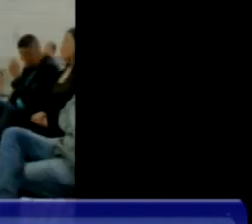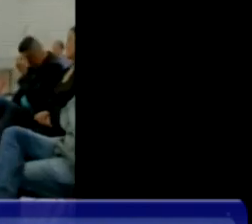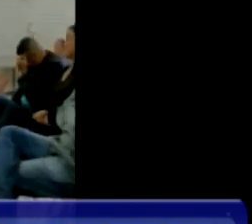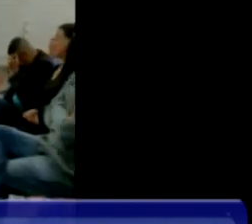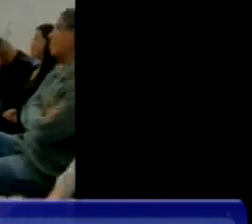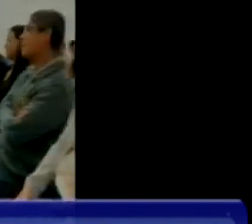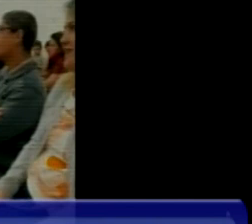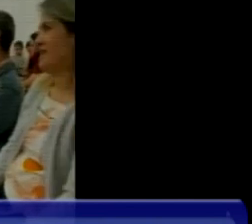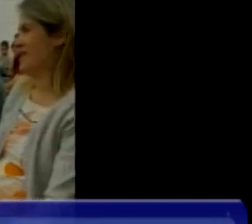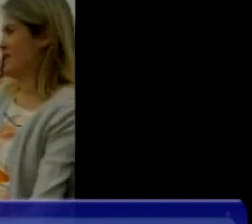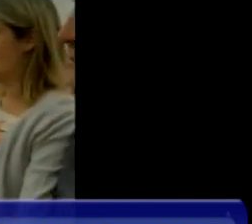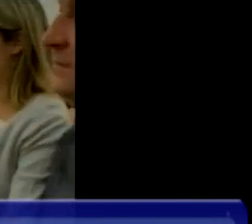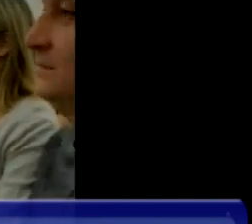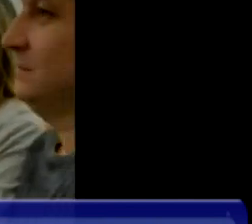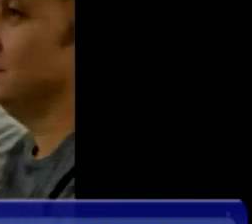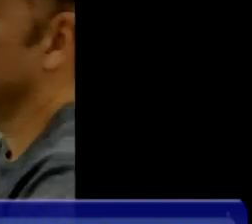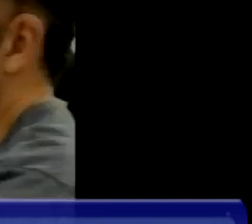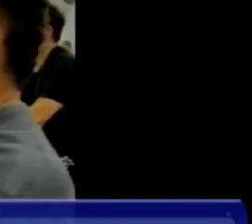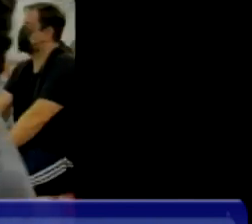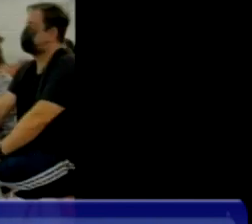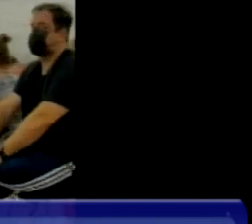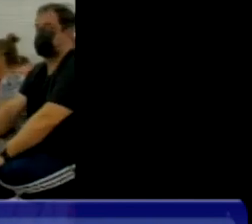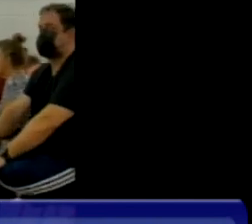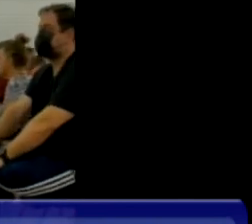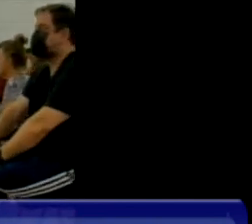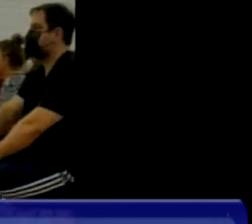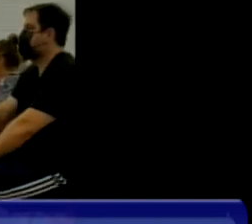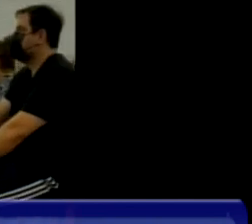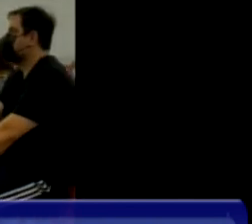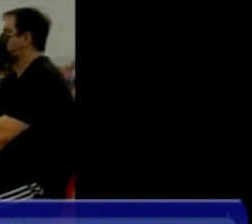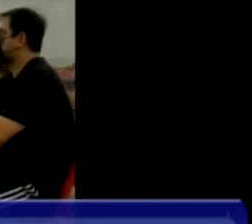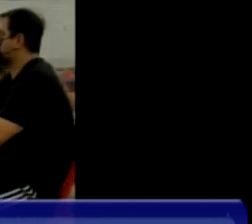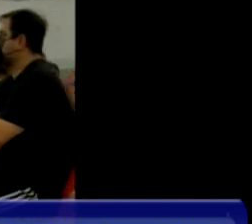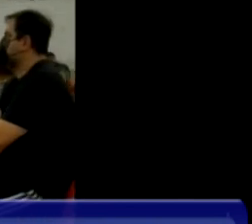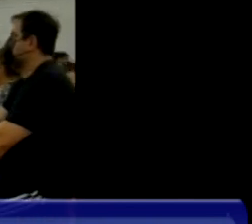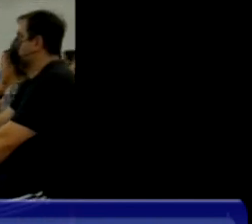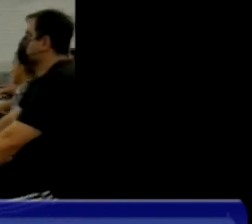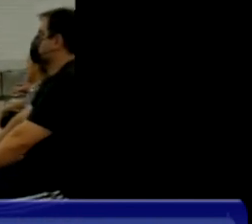E aí? E aí?